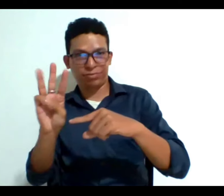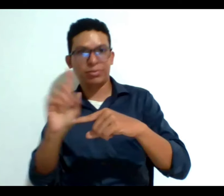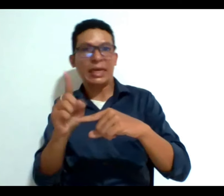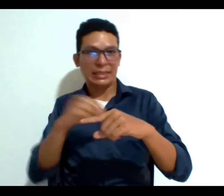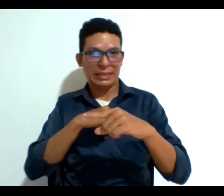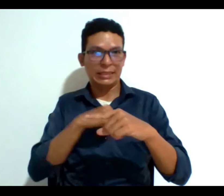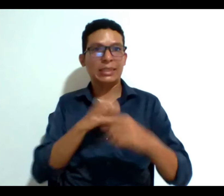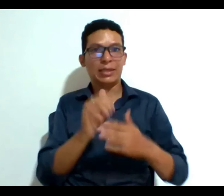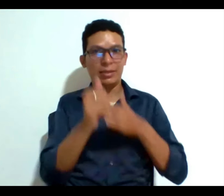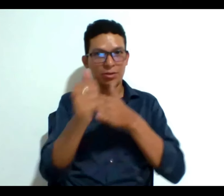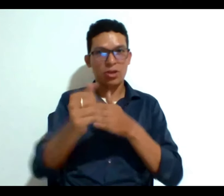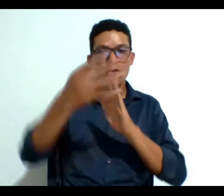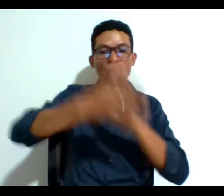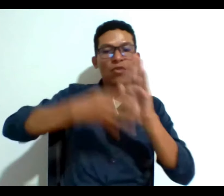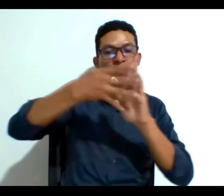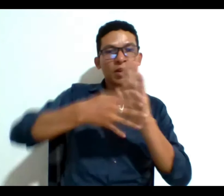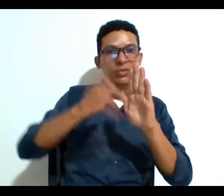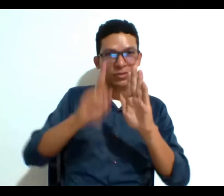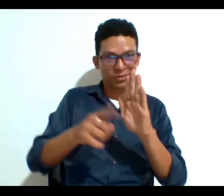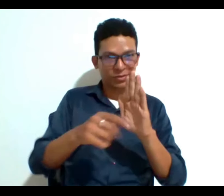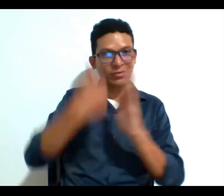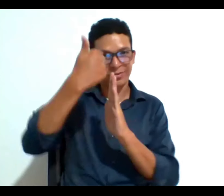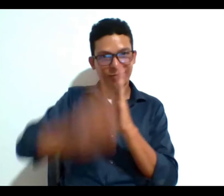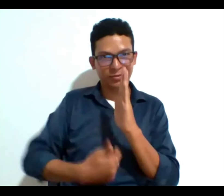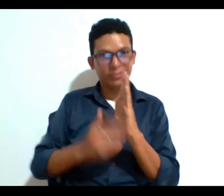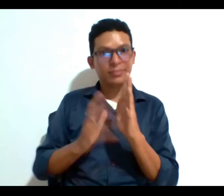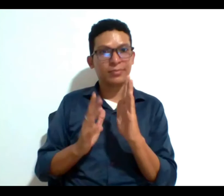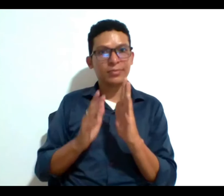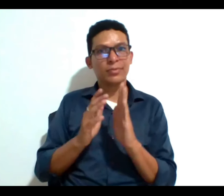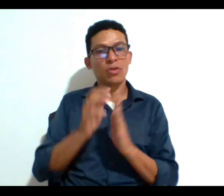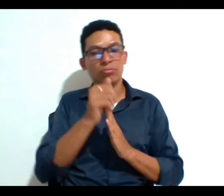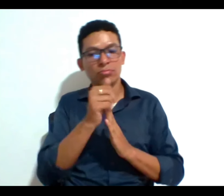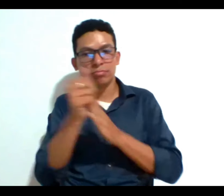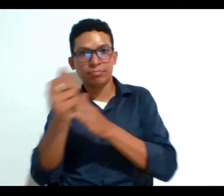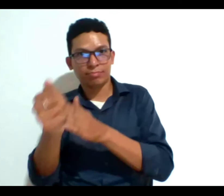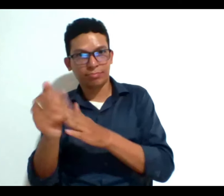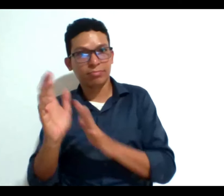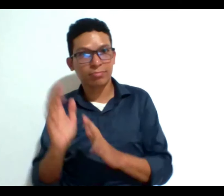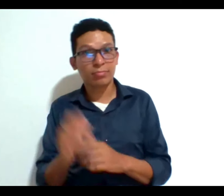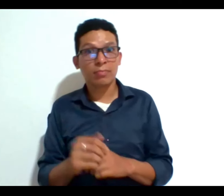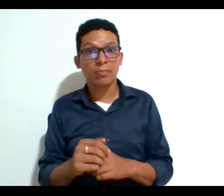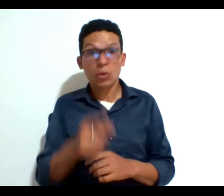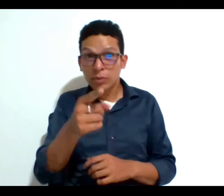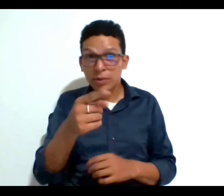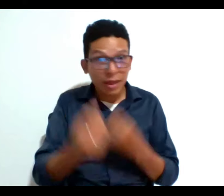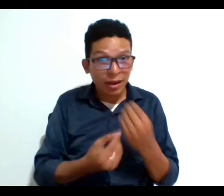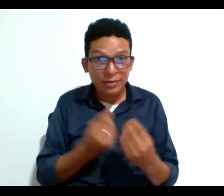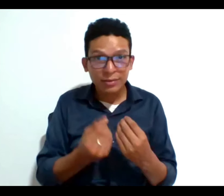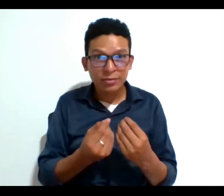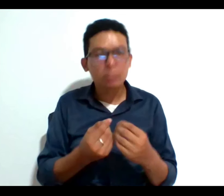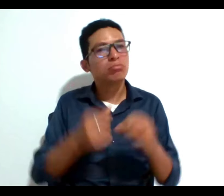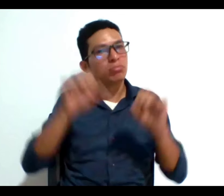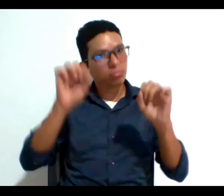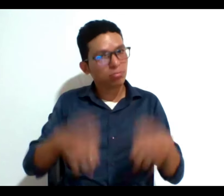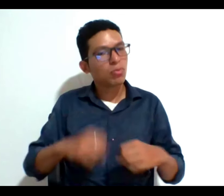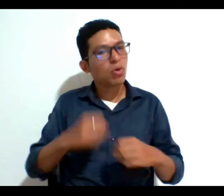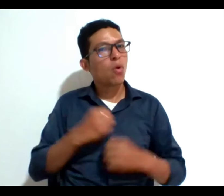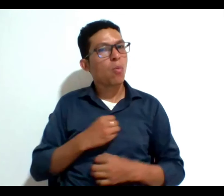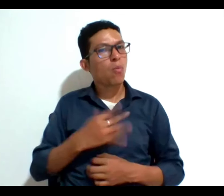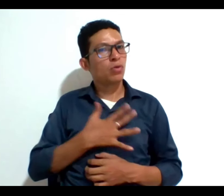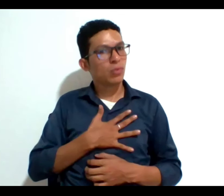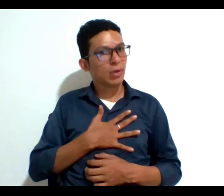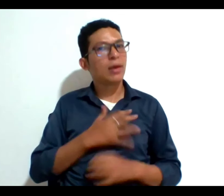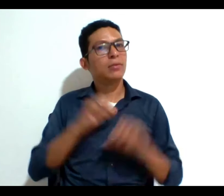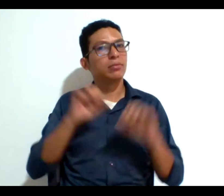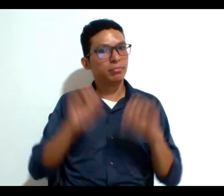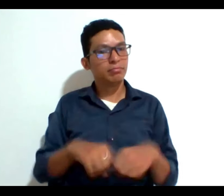documentos de voluntad anticipada y van guiando la conversación entonces si no lo han hecho que también esa sea una oportunidad de que se